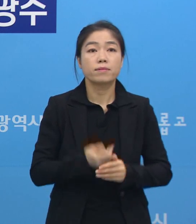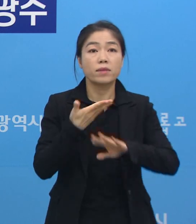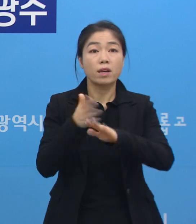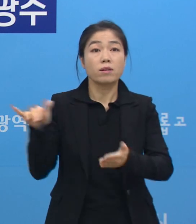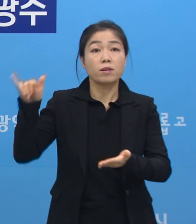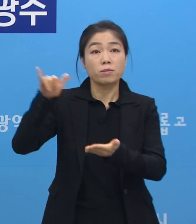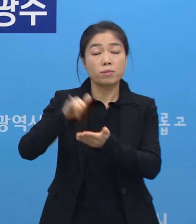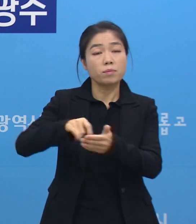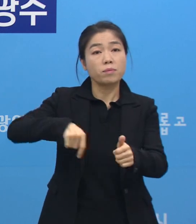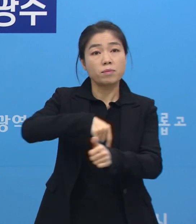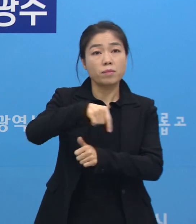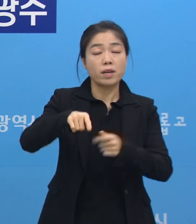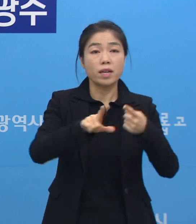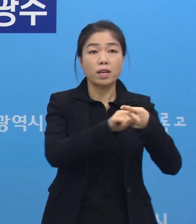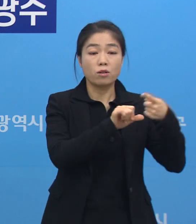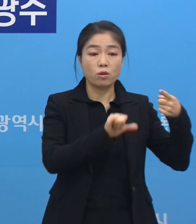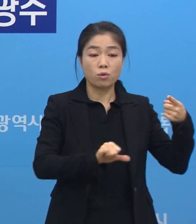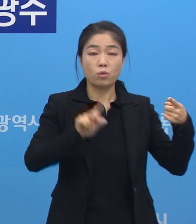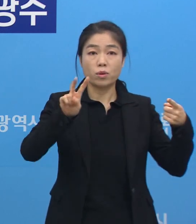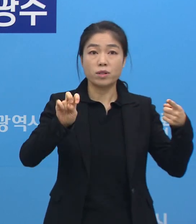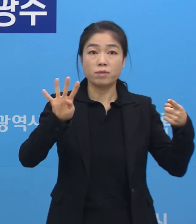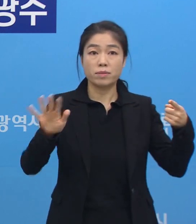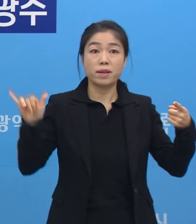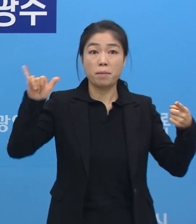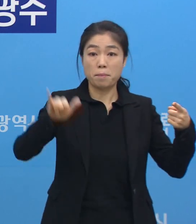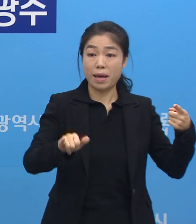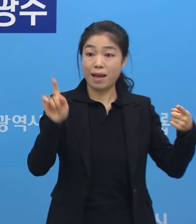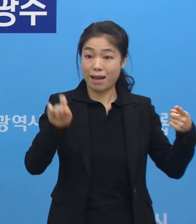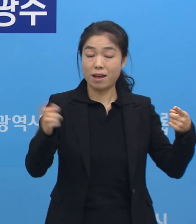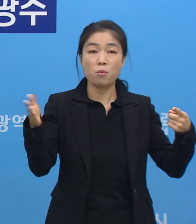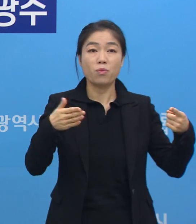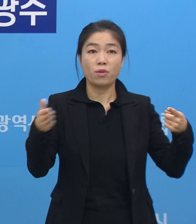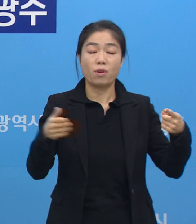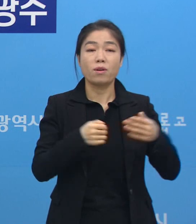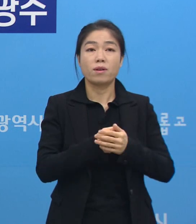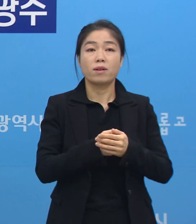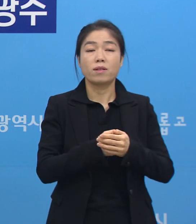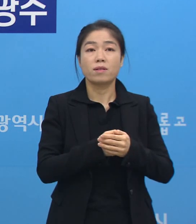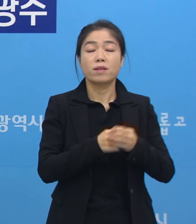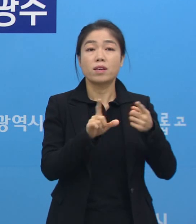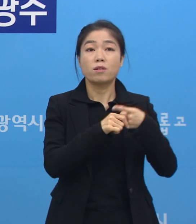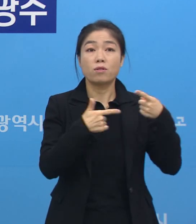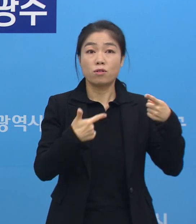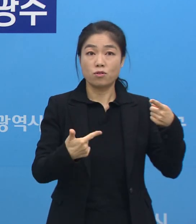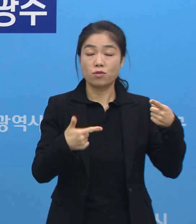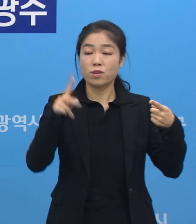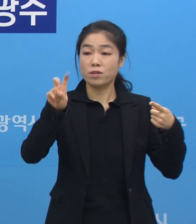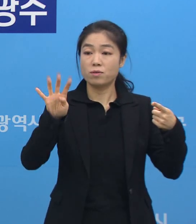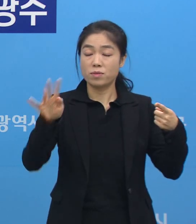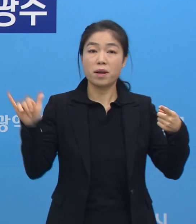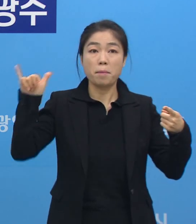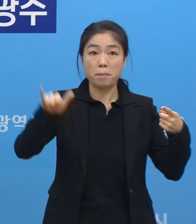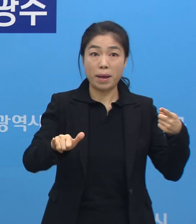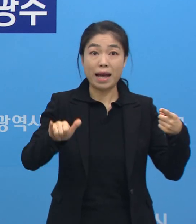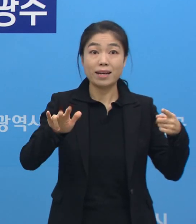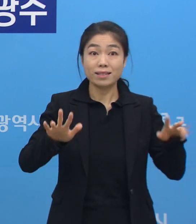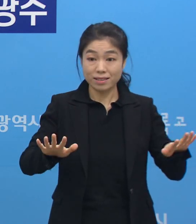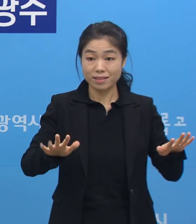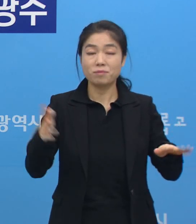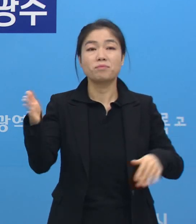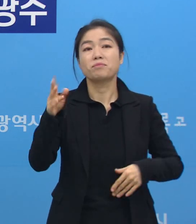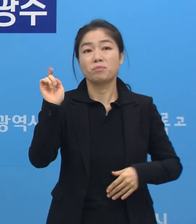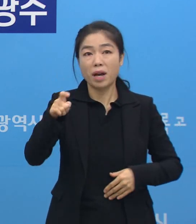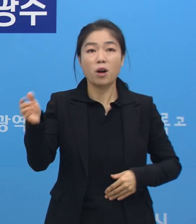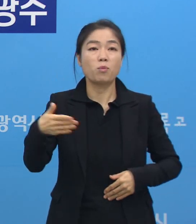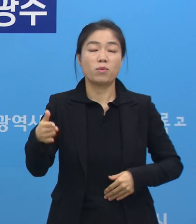해외입국자 현황입니다. 1월 5일 24명 입국에서 확진자 없습니다. 어제 1월 6일 24명 입국했습니다. 아직까지는 확진자